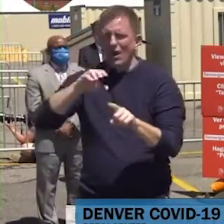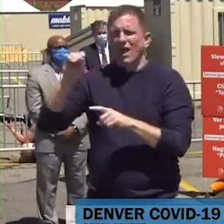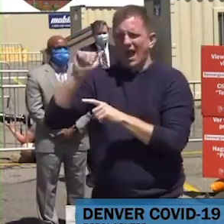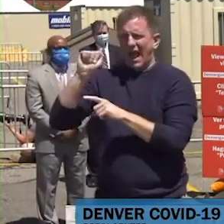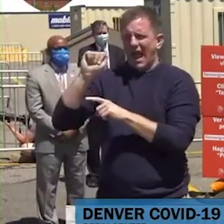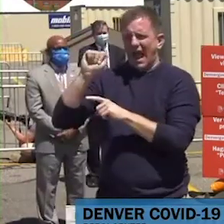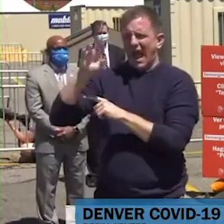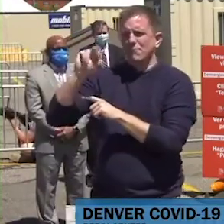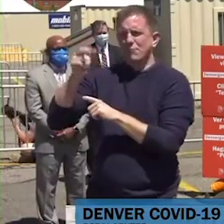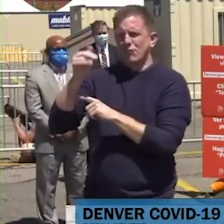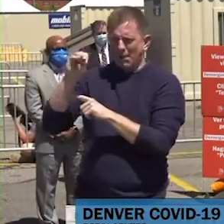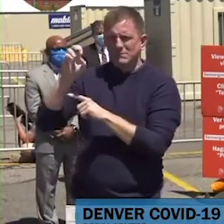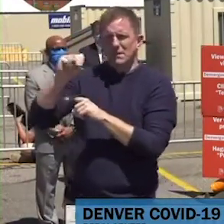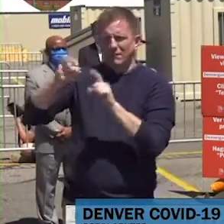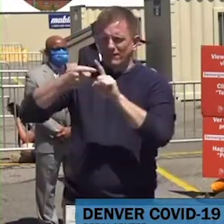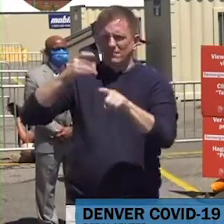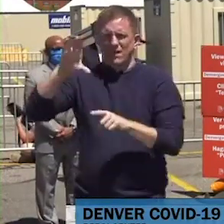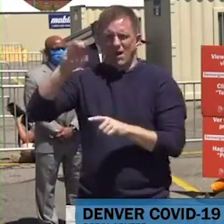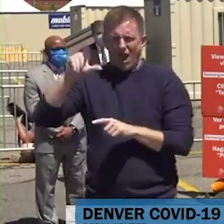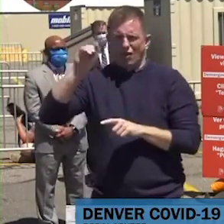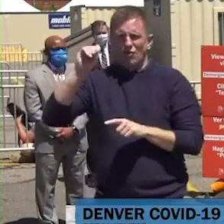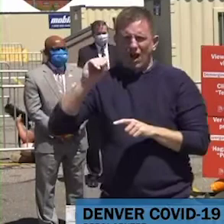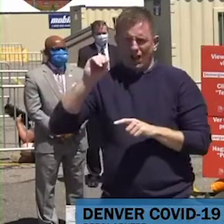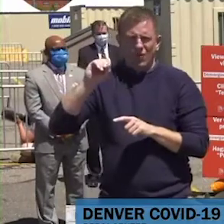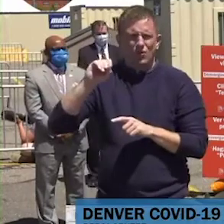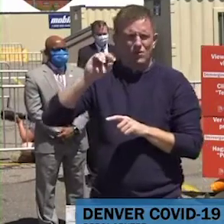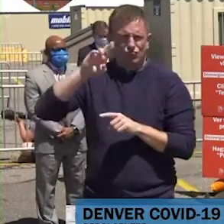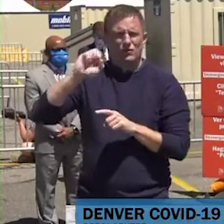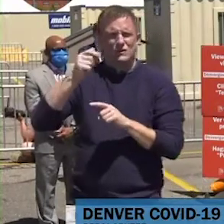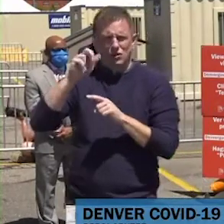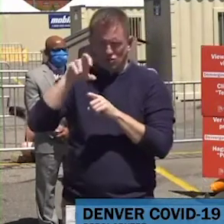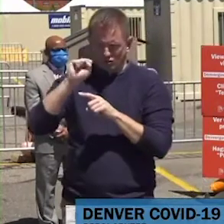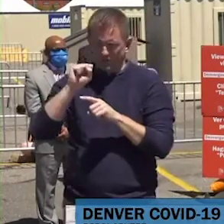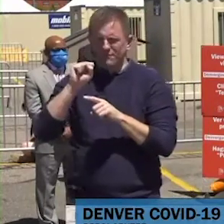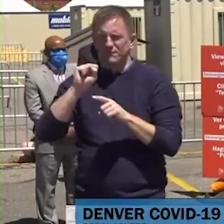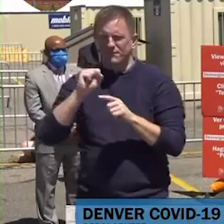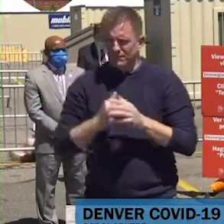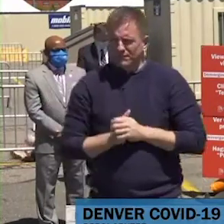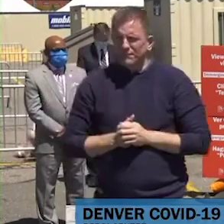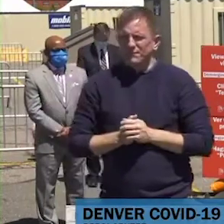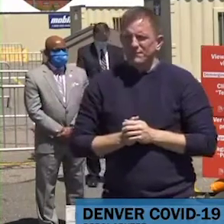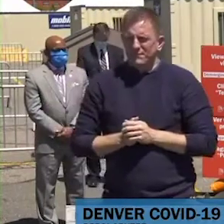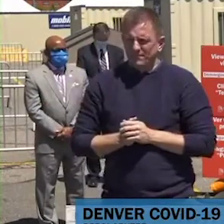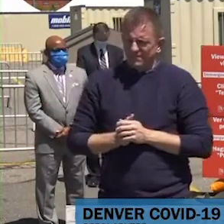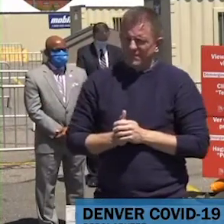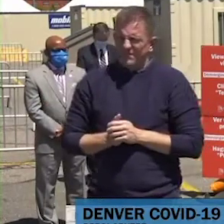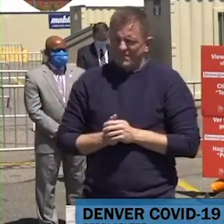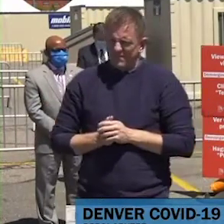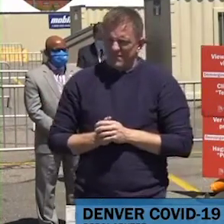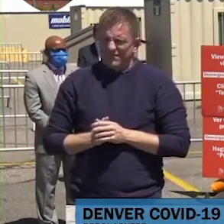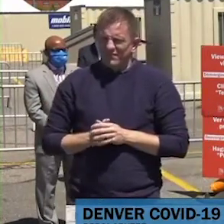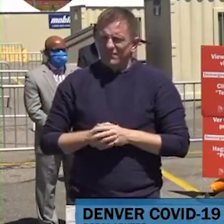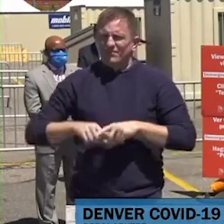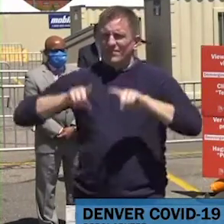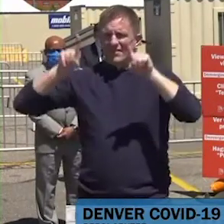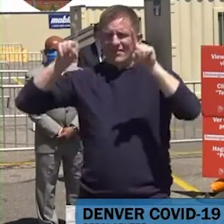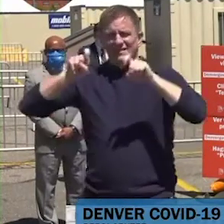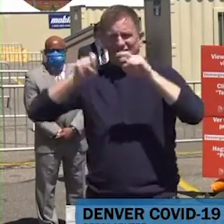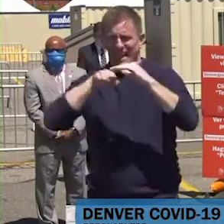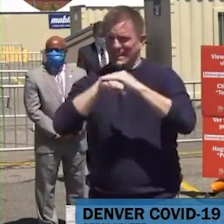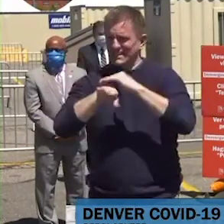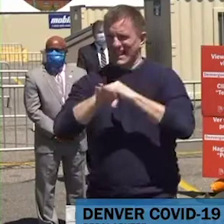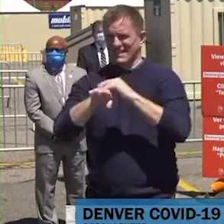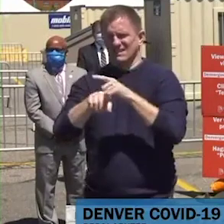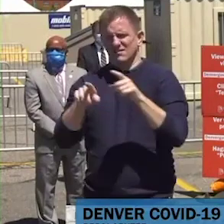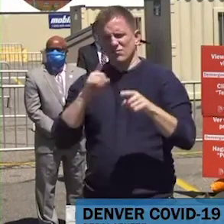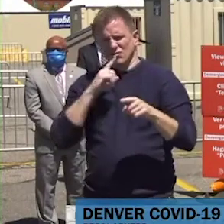pruebas es muy importante al avanzar hacia la recuperación de esta pandemia. Este sitio